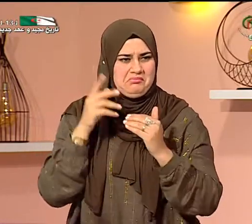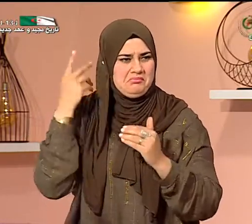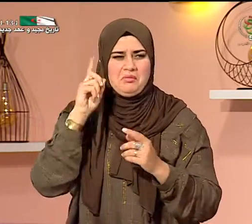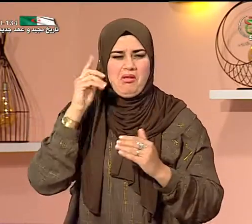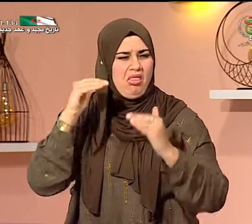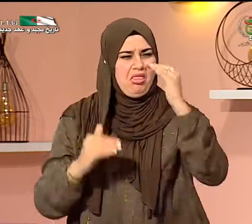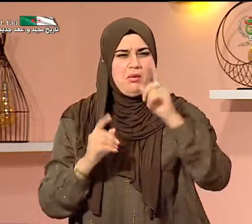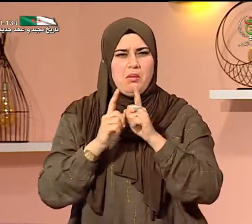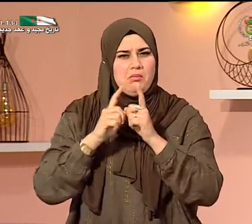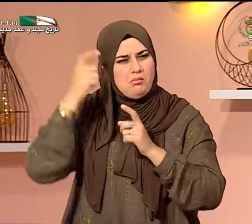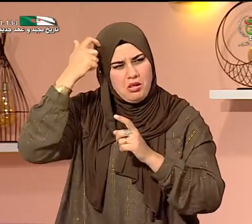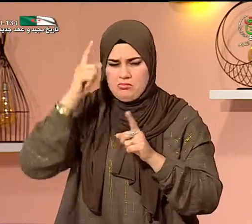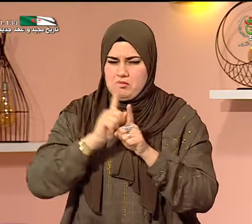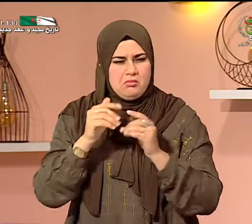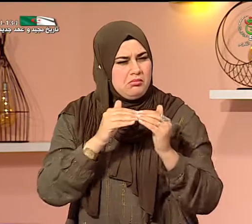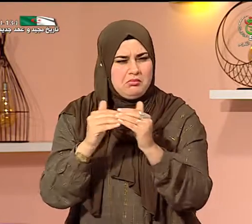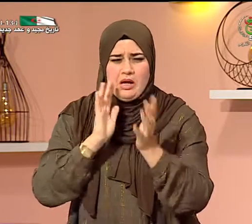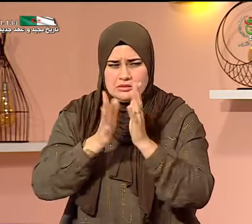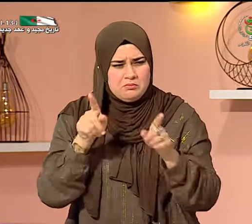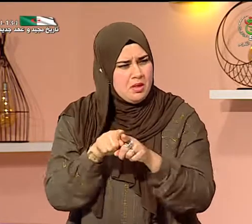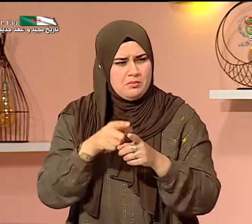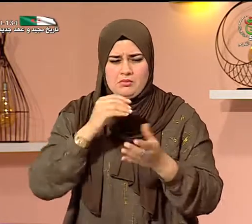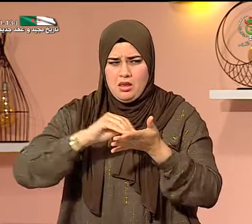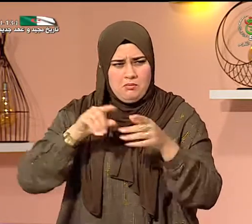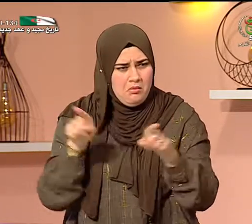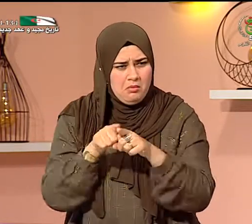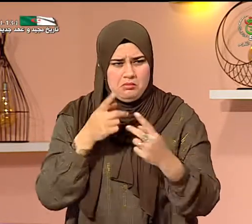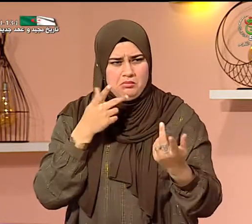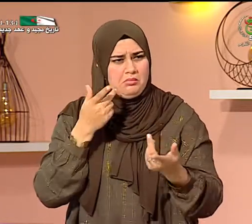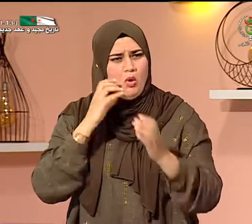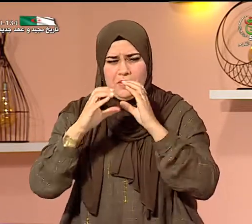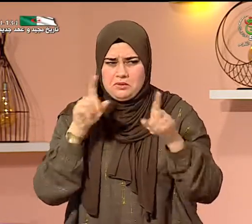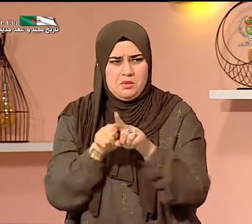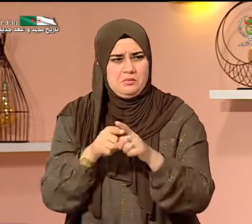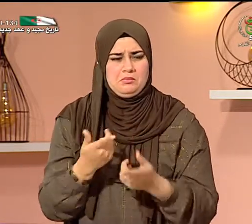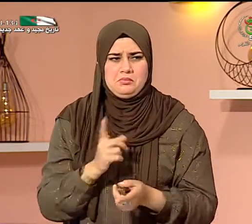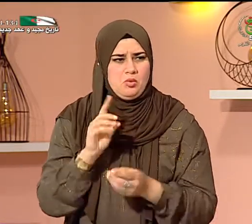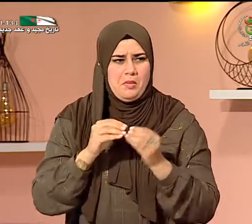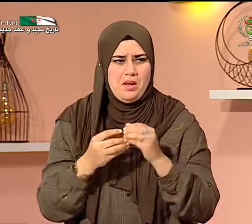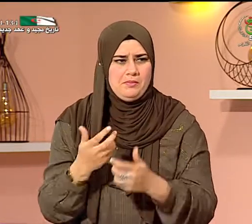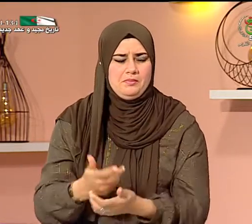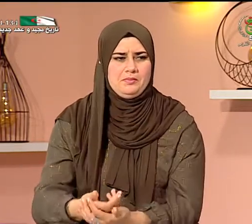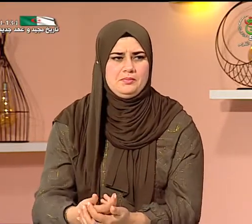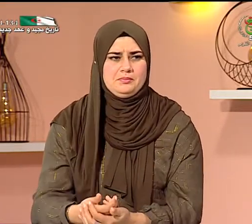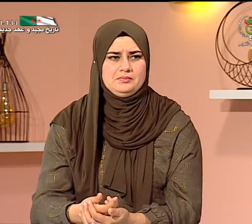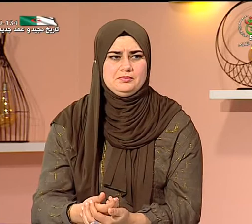لتعليم الأطفال الصوم يعني ليس هناك فروقات بين الأشخاص اللي يتكلموا الأشخاص